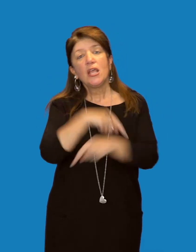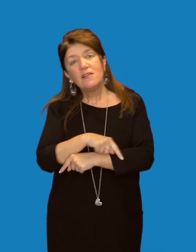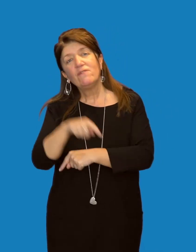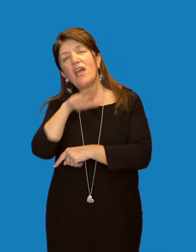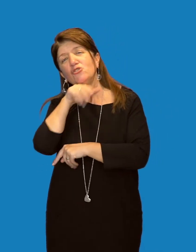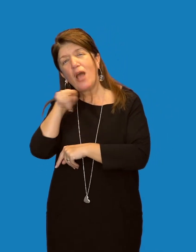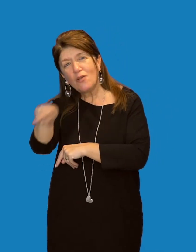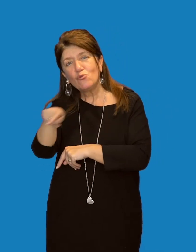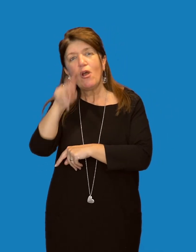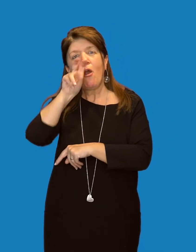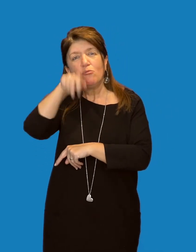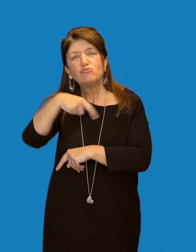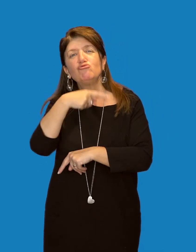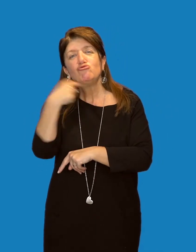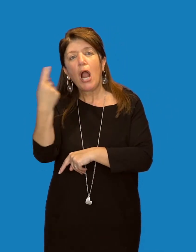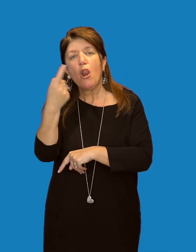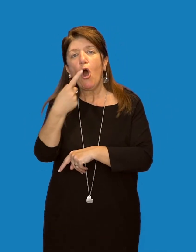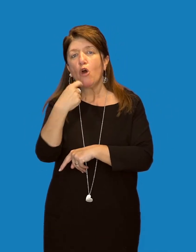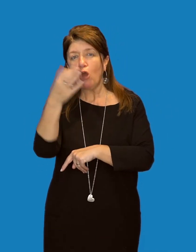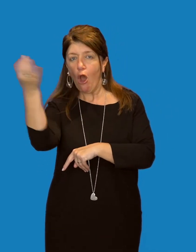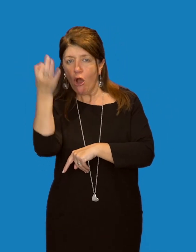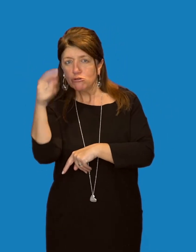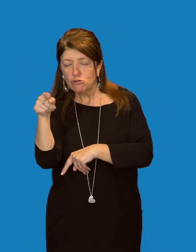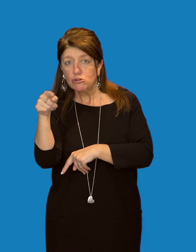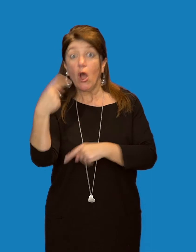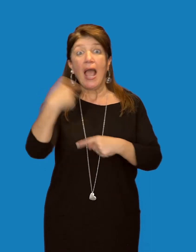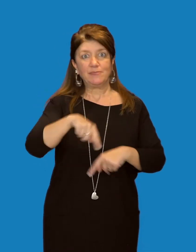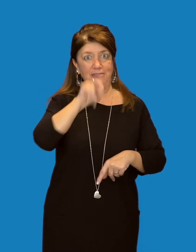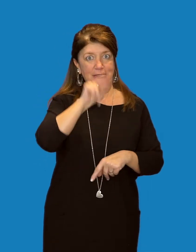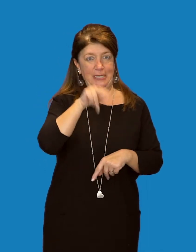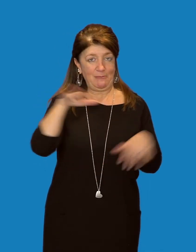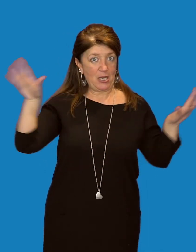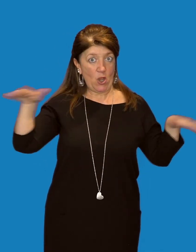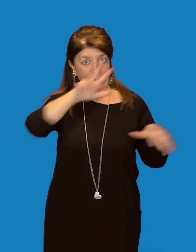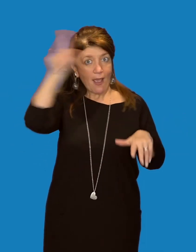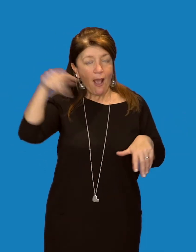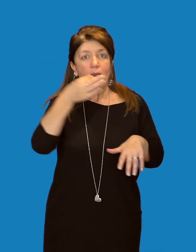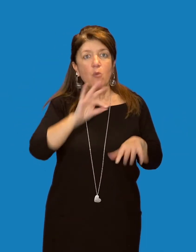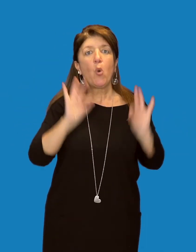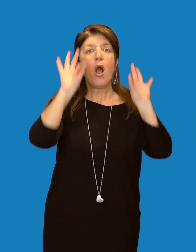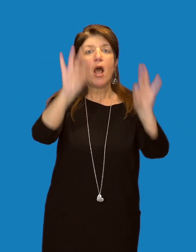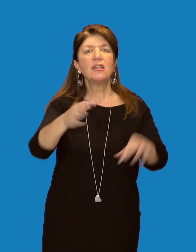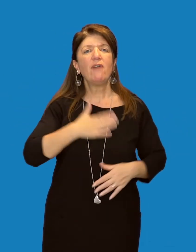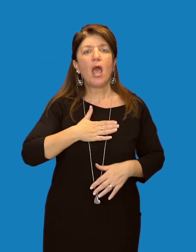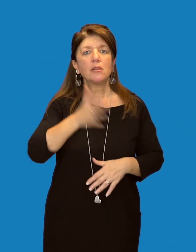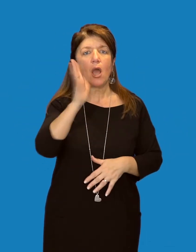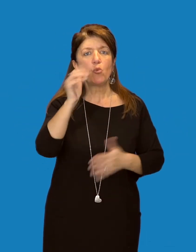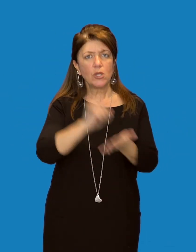negli adulti. Il gabbiano reale può raggiungere anche 15 anni di età. Il